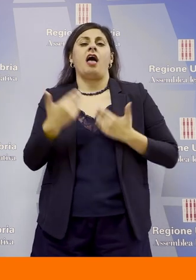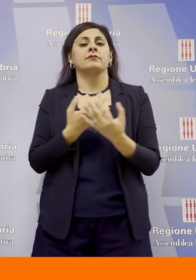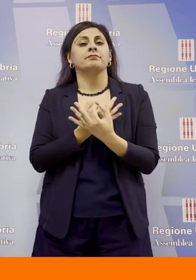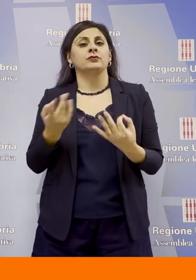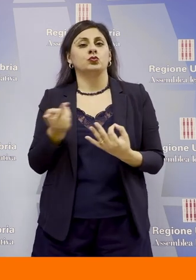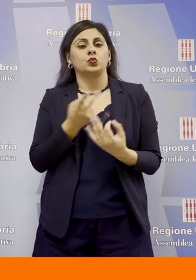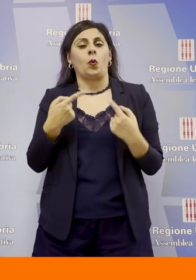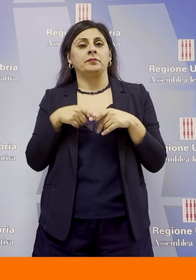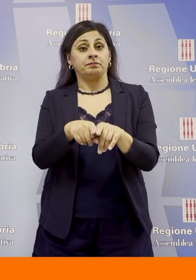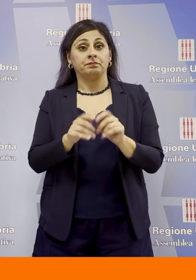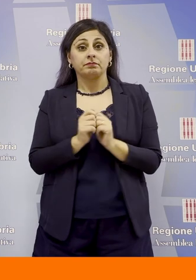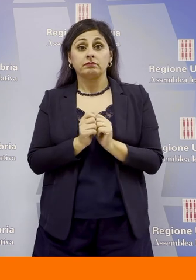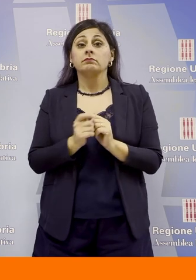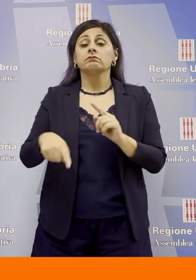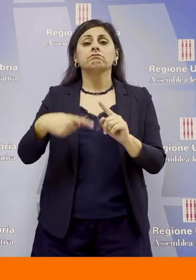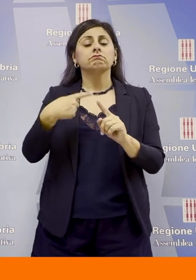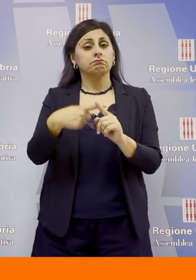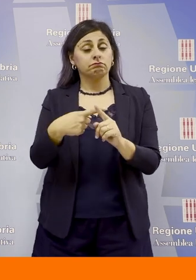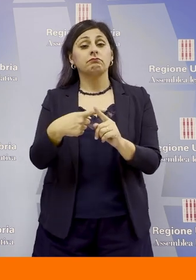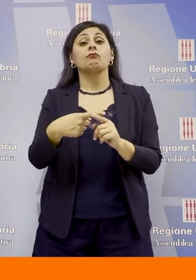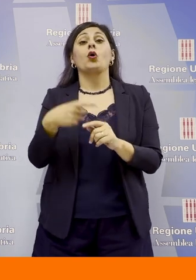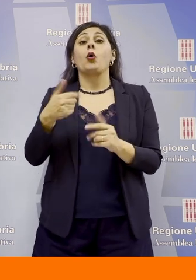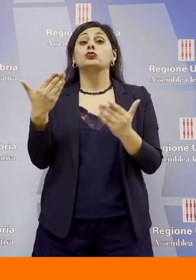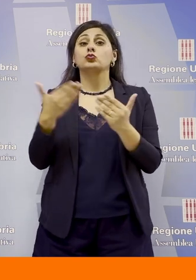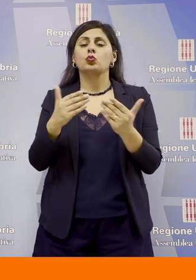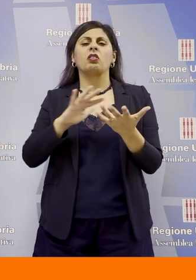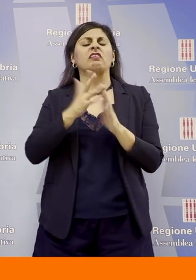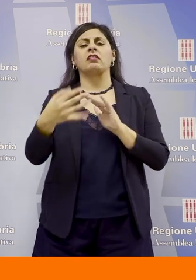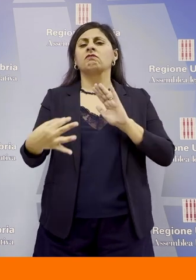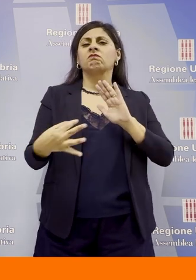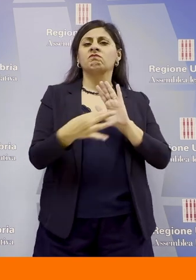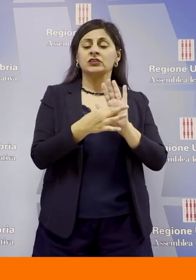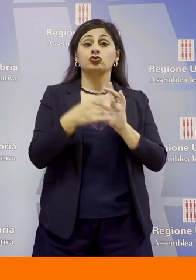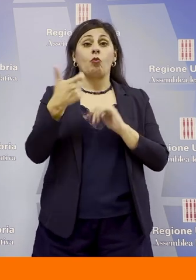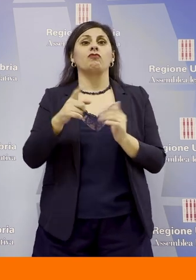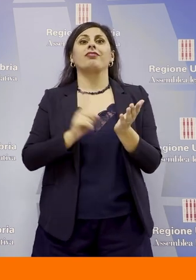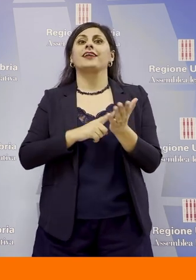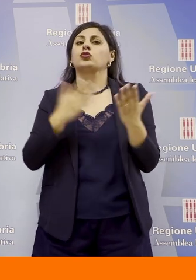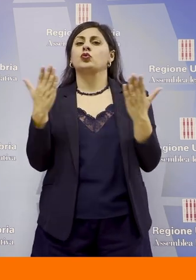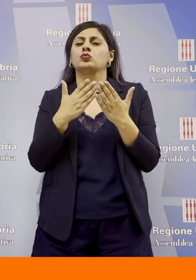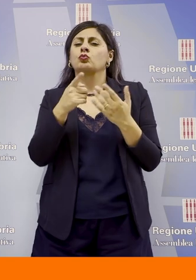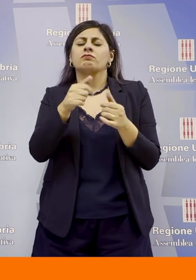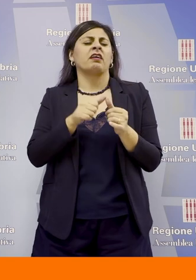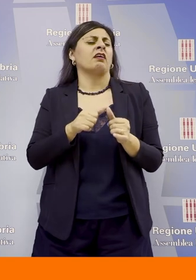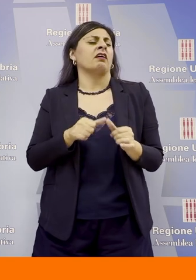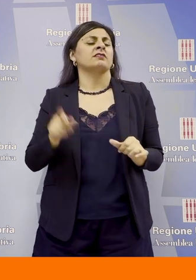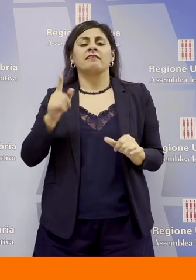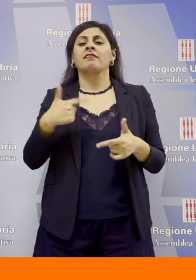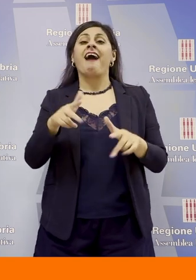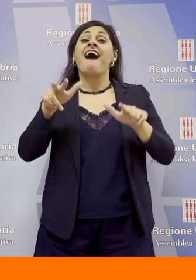Abbiamo reso strutturali anche le borse di studio perché il diritto al studio è un elemento essenziale fondamentale che dobbiamo garantire